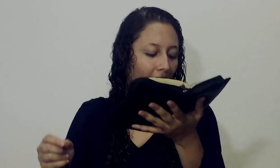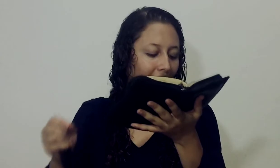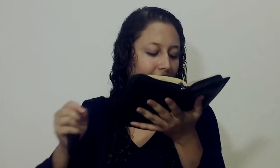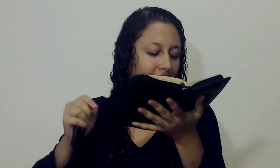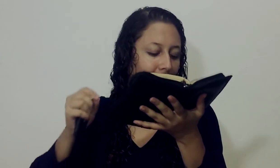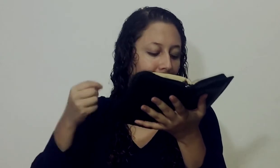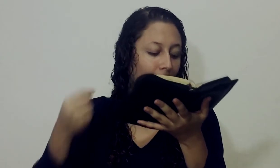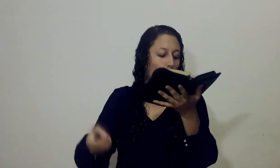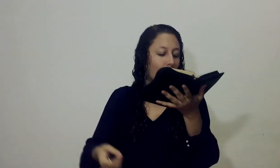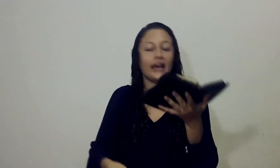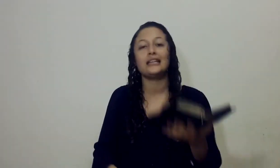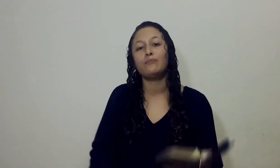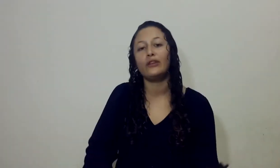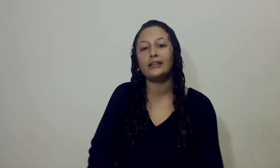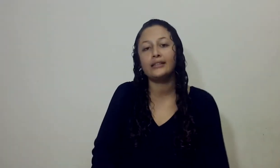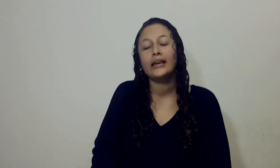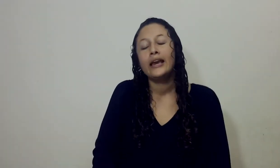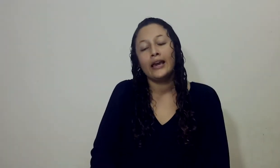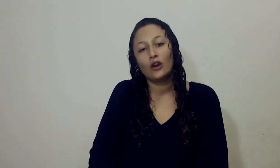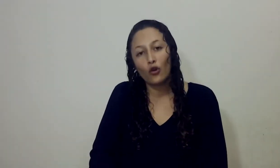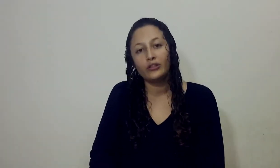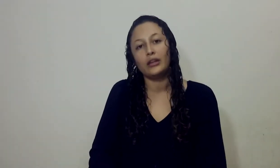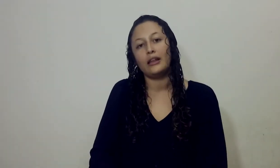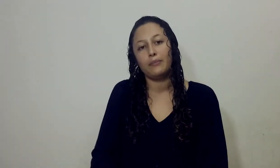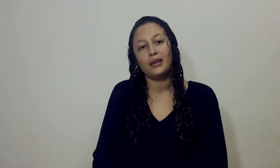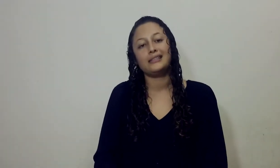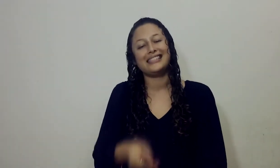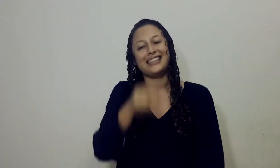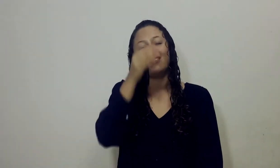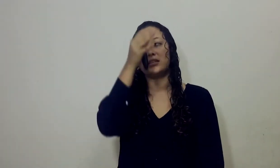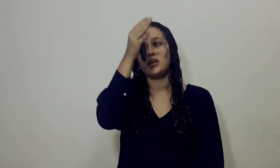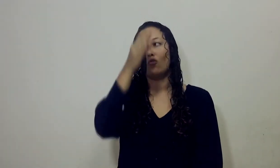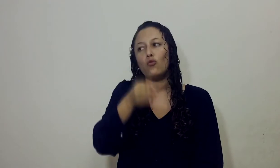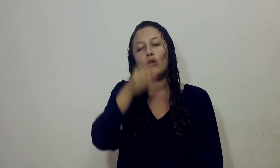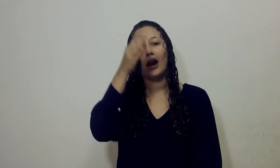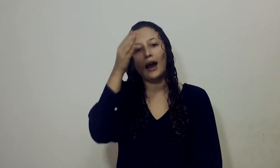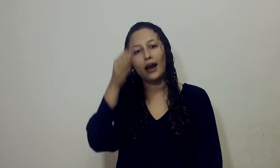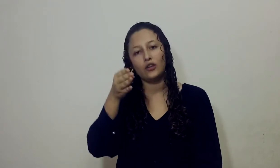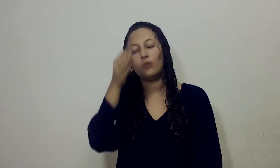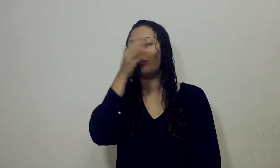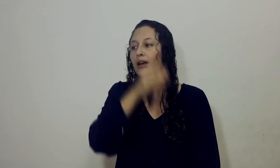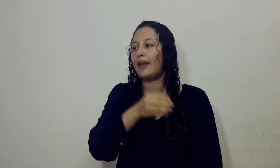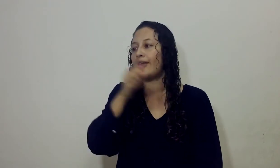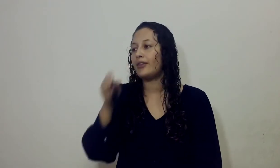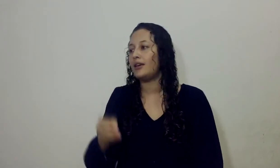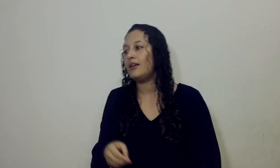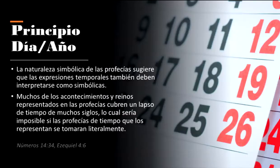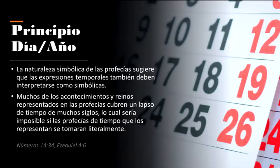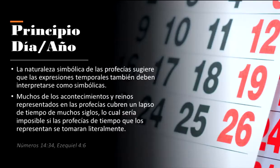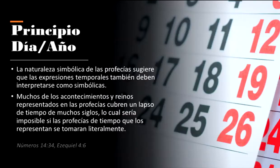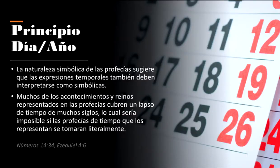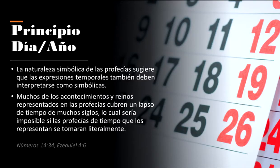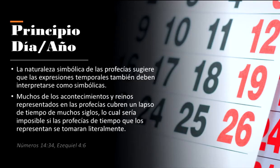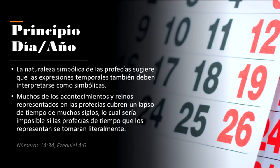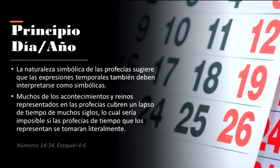día Así sabrán Lo que es Ponerse En contra de mí Se establece Un año Por cada día